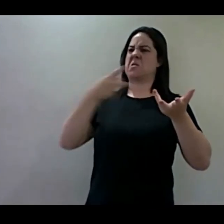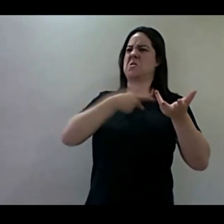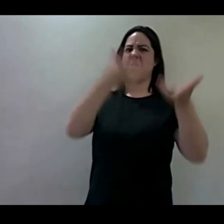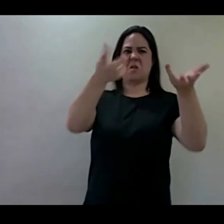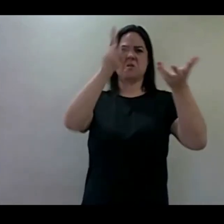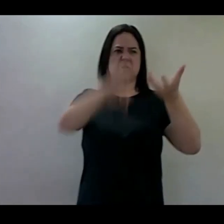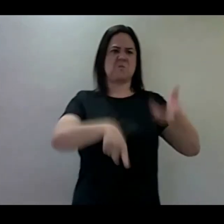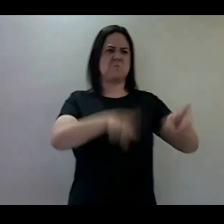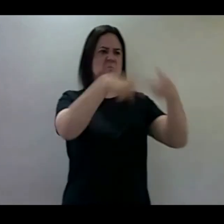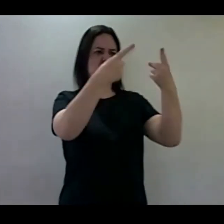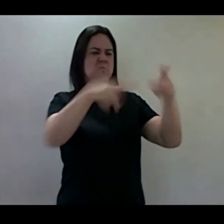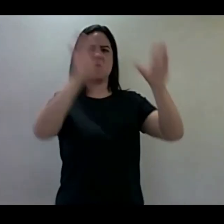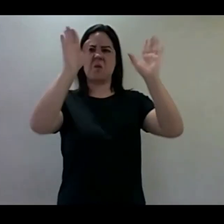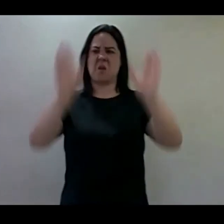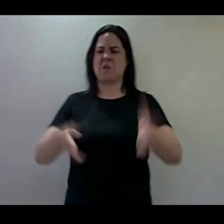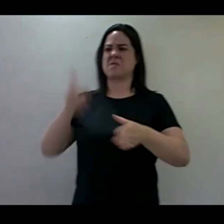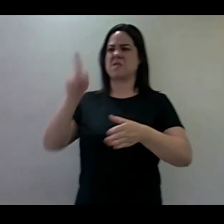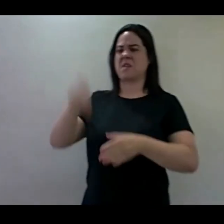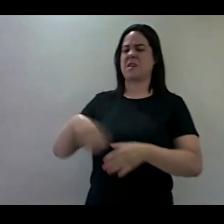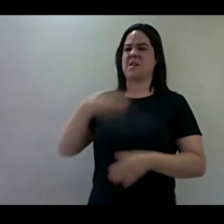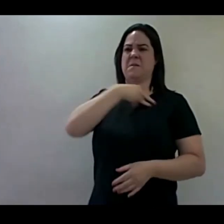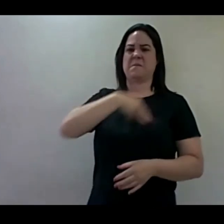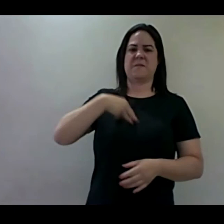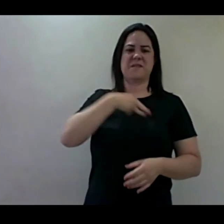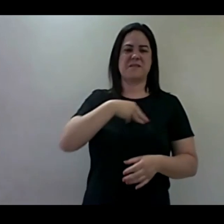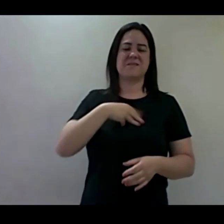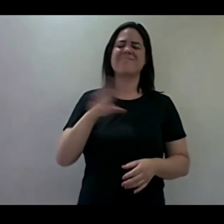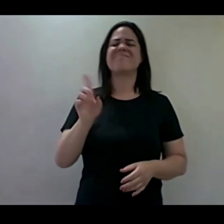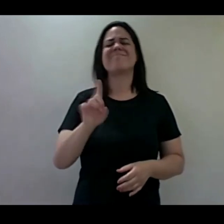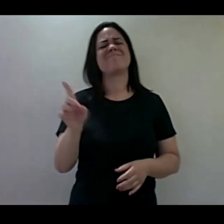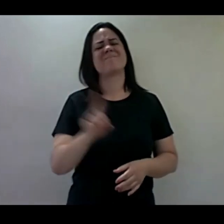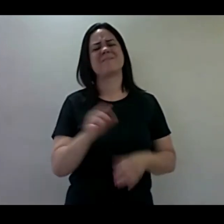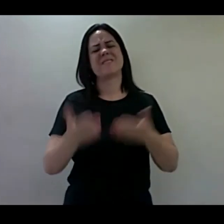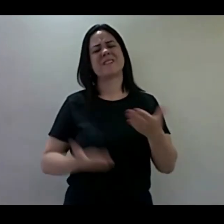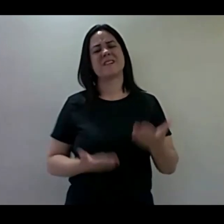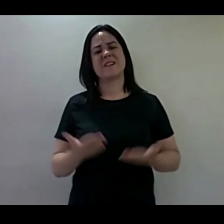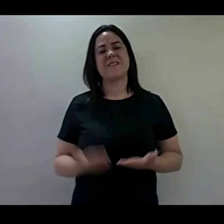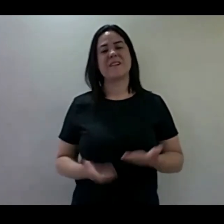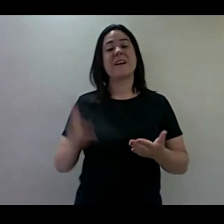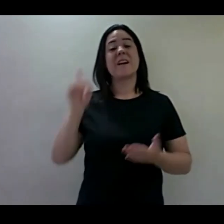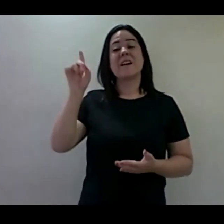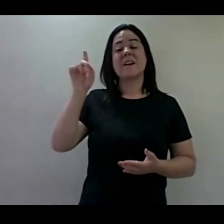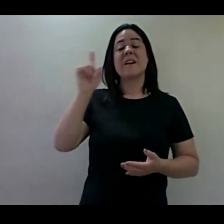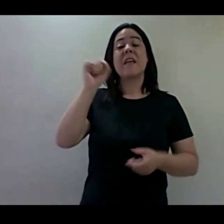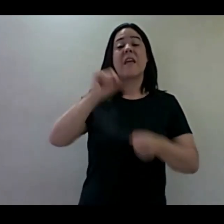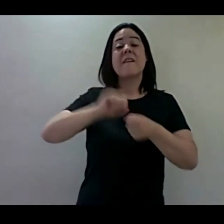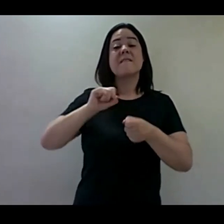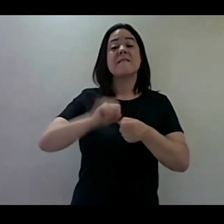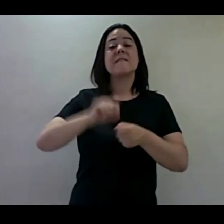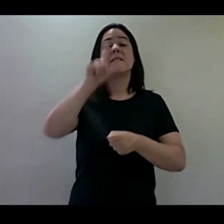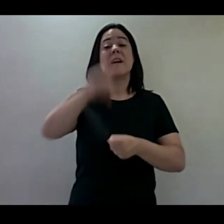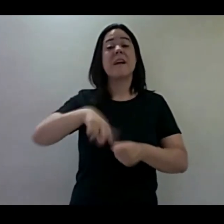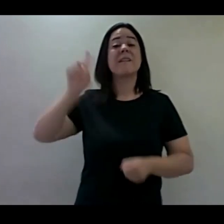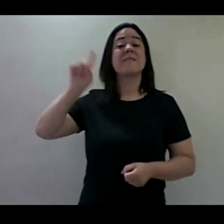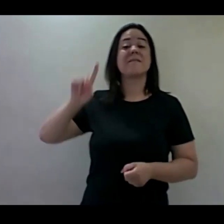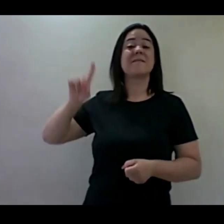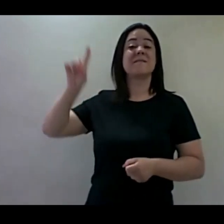missionário. Não. Na obra de Deus. Quem faz a obra é Deus. É Deus que coloca a